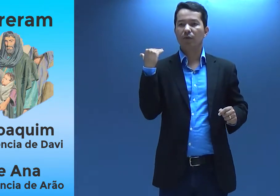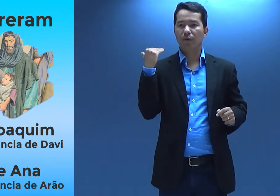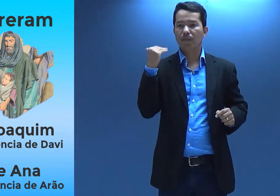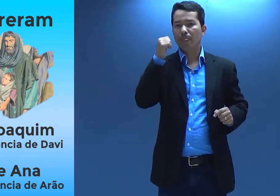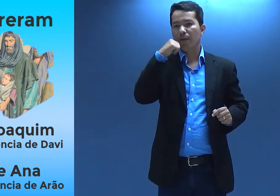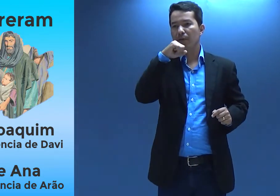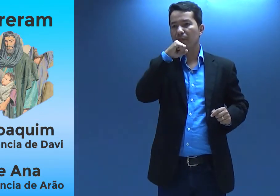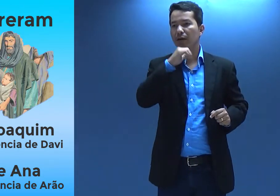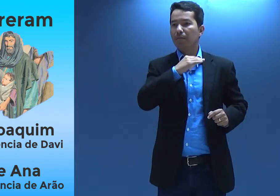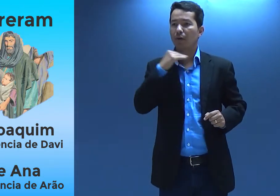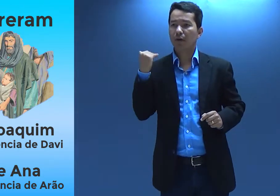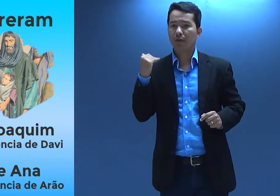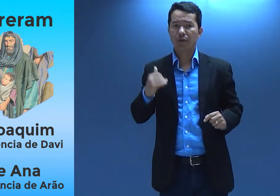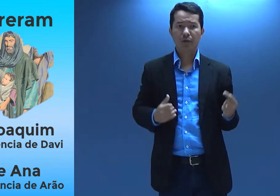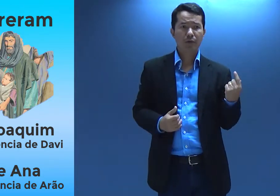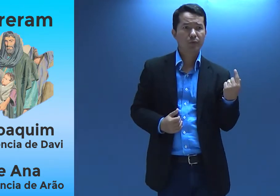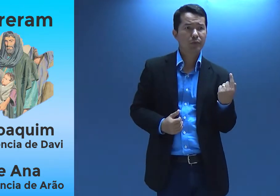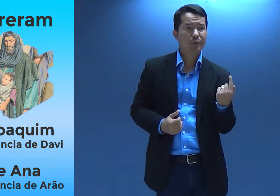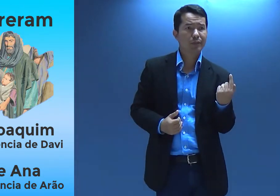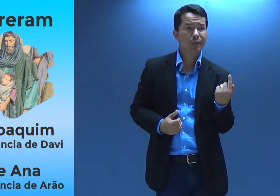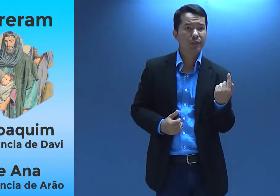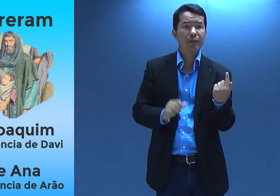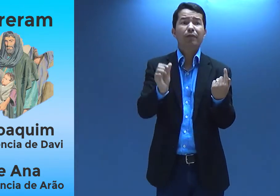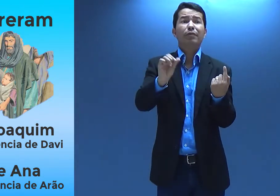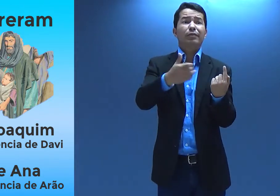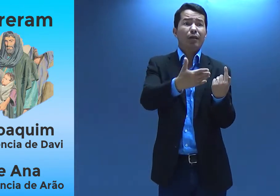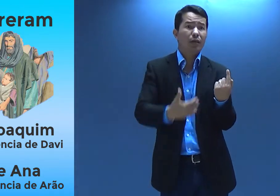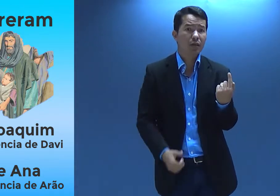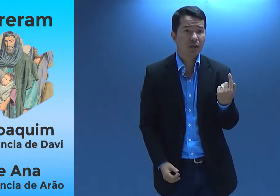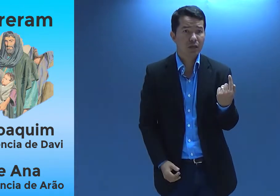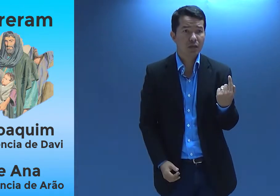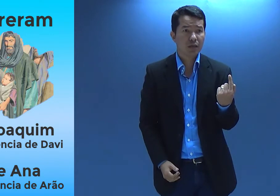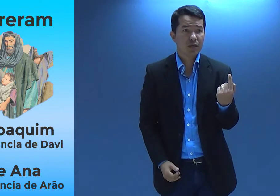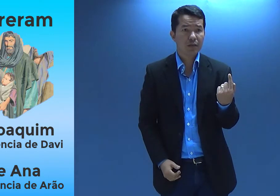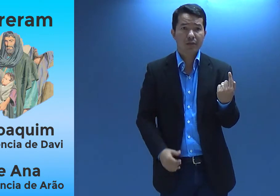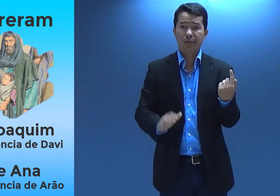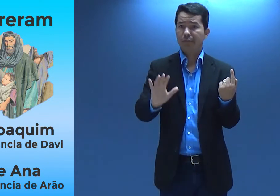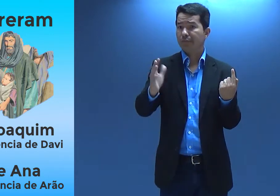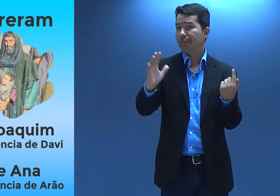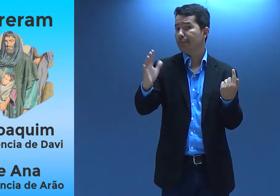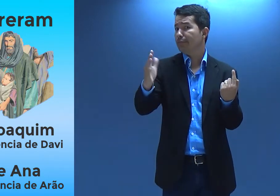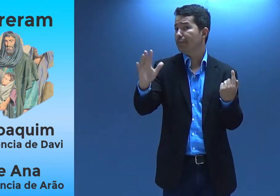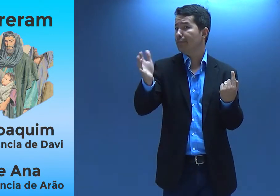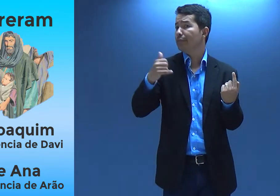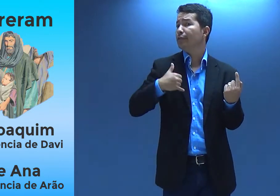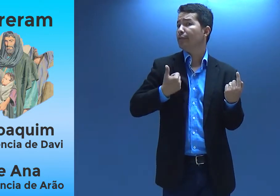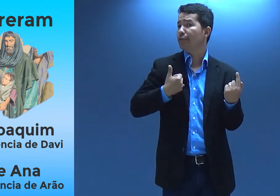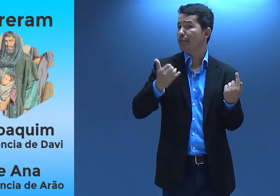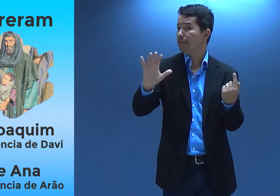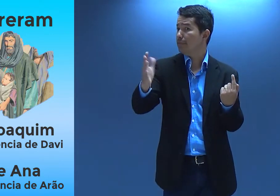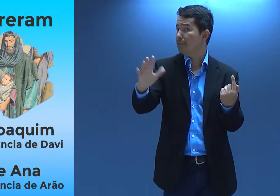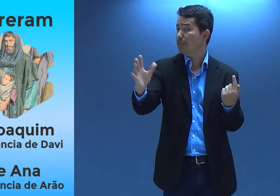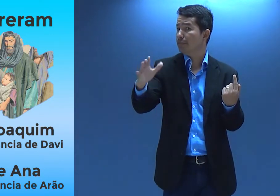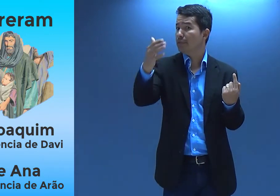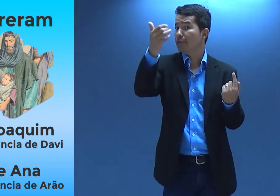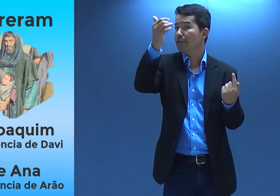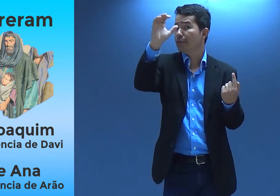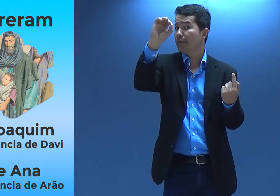Mas o que aconteceu? Os pais dela morreram e ela ficou sozinha. E o que ela ia fazer? Ela já tinha